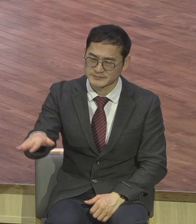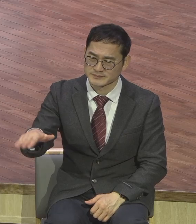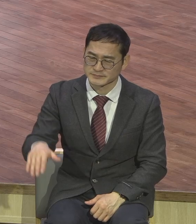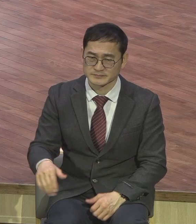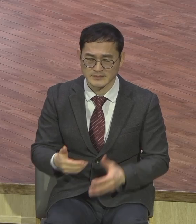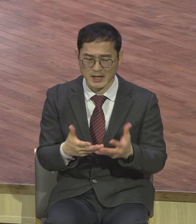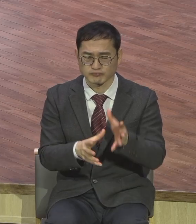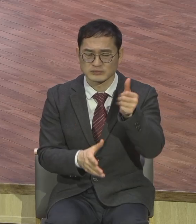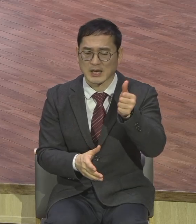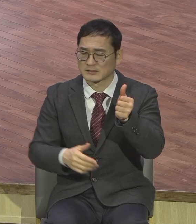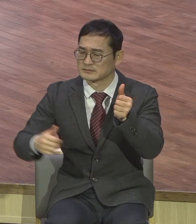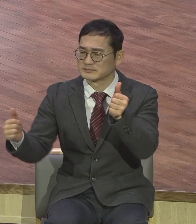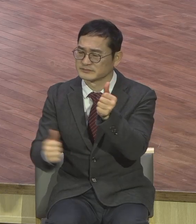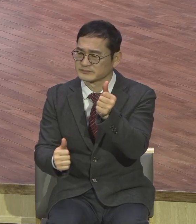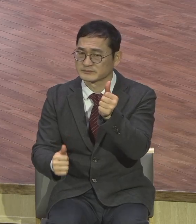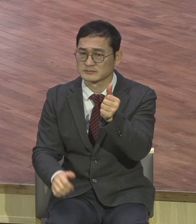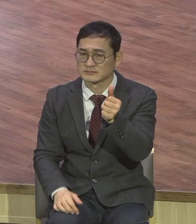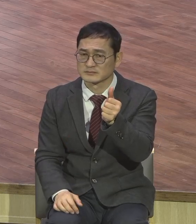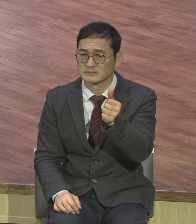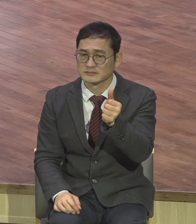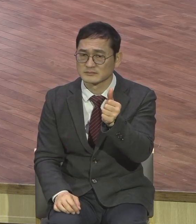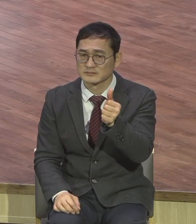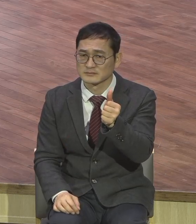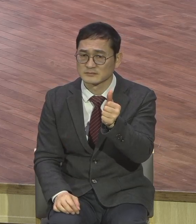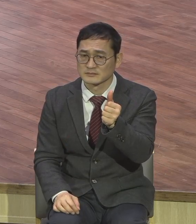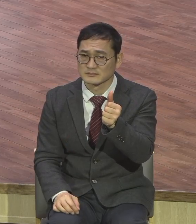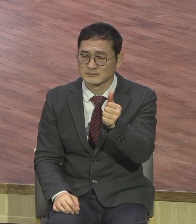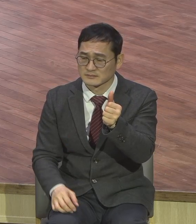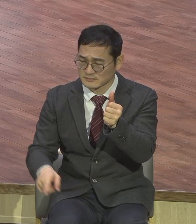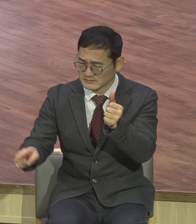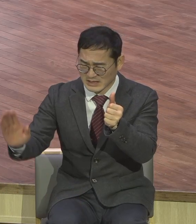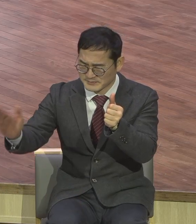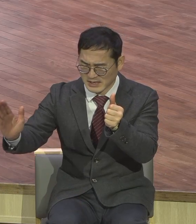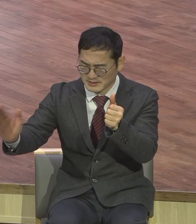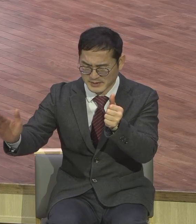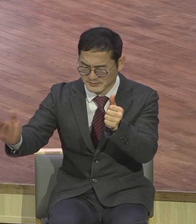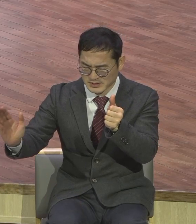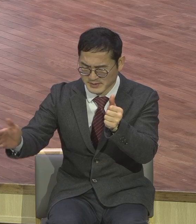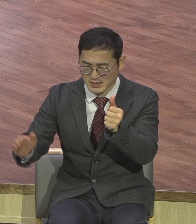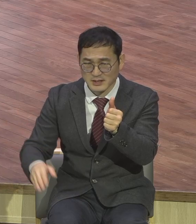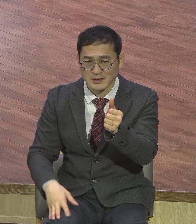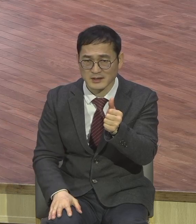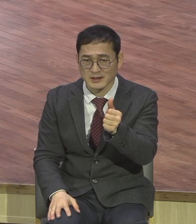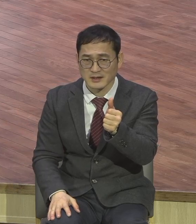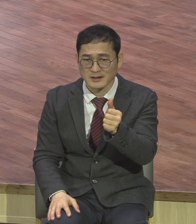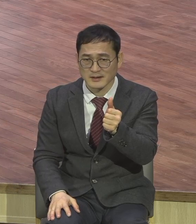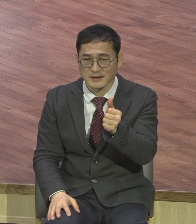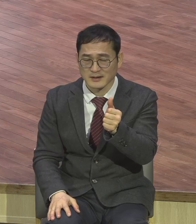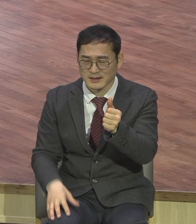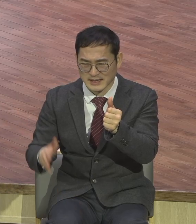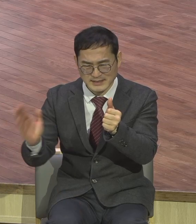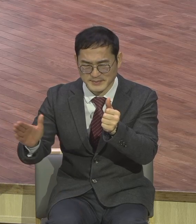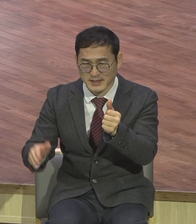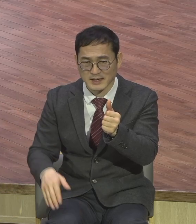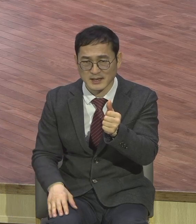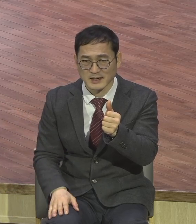어? 네가 차장인데 부장보다 말이 아무도 안 돼 깎아 버려 밀어버려